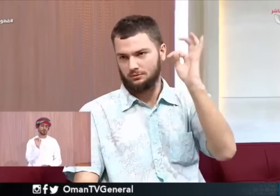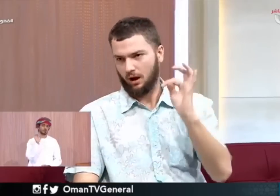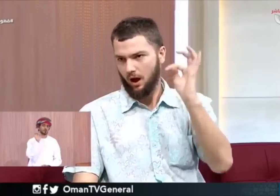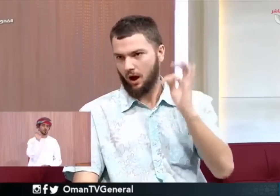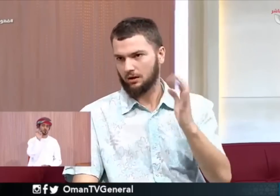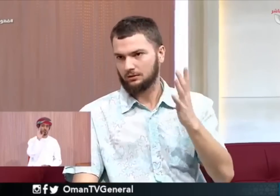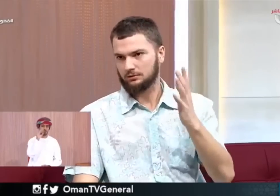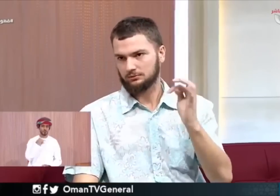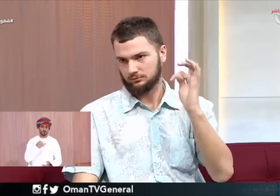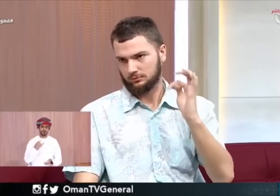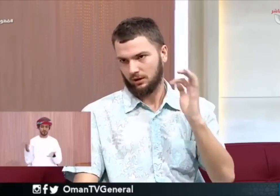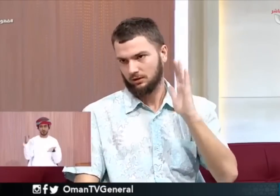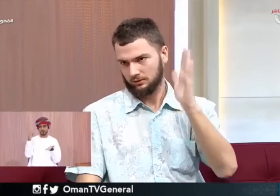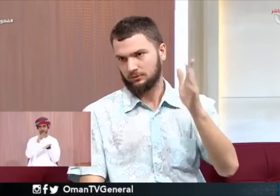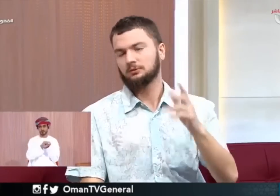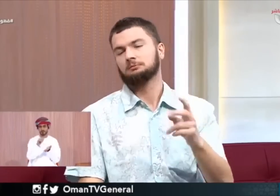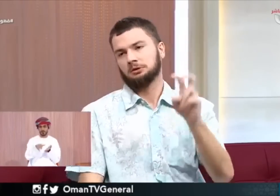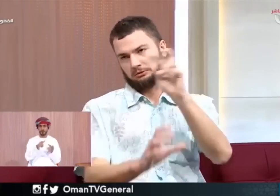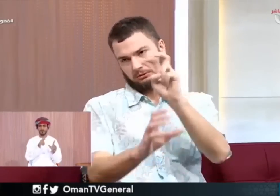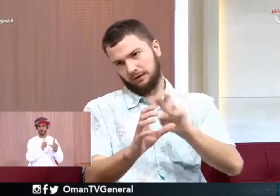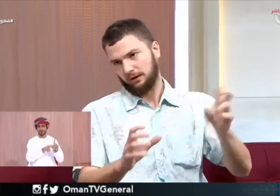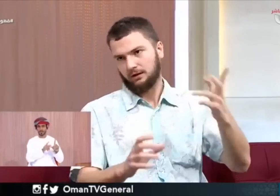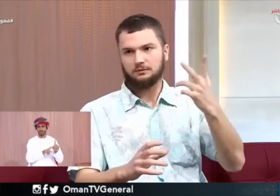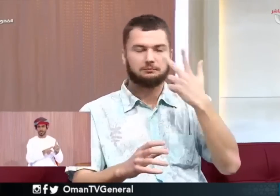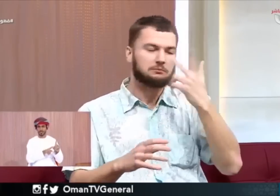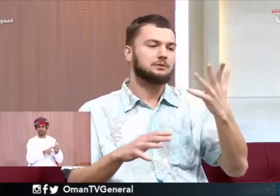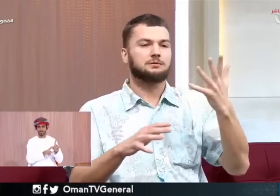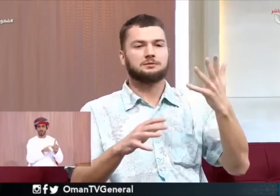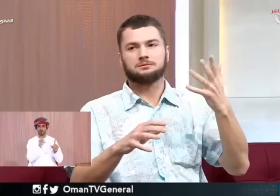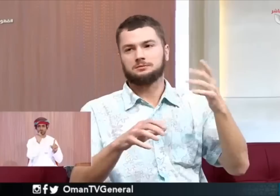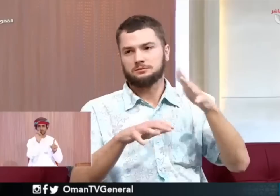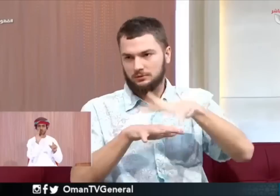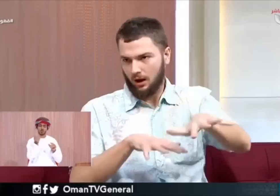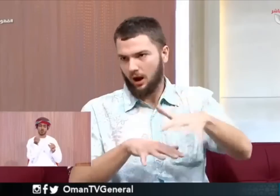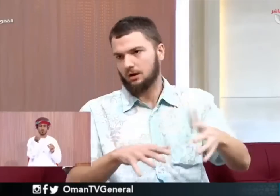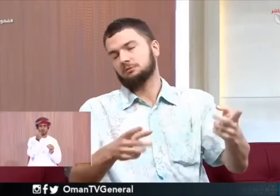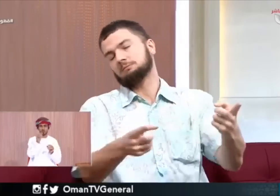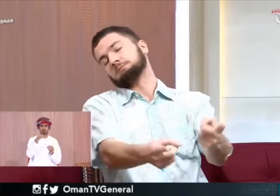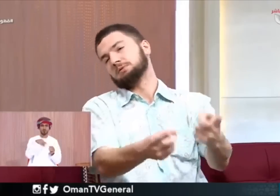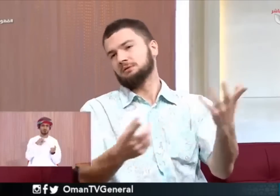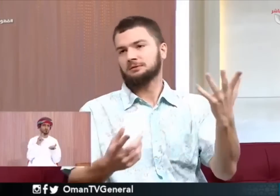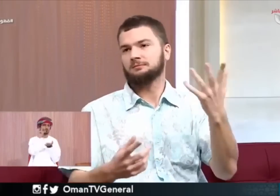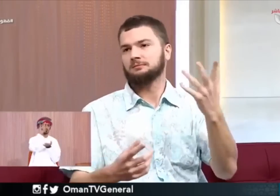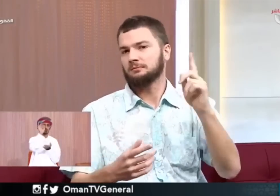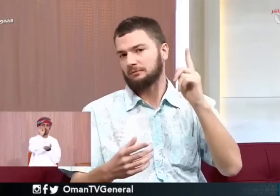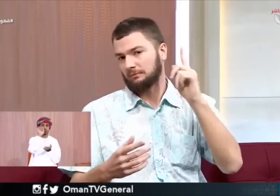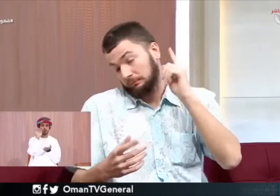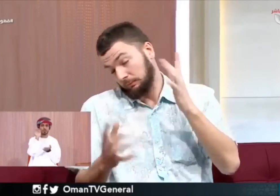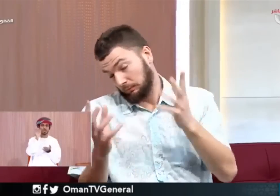حاليا نحن في مصقط نحن إن شاء الله بكرة هنتوقح إلى صلالة